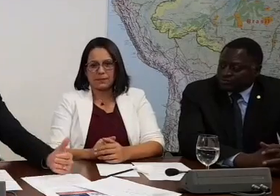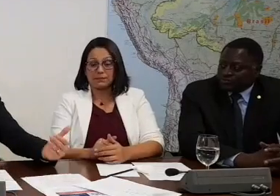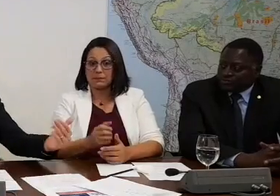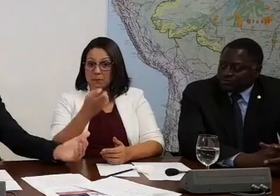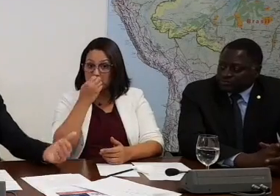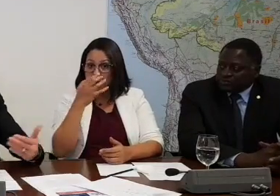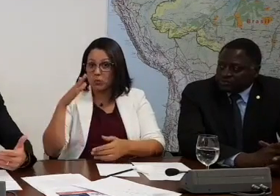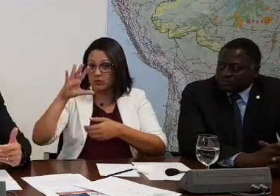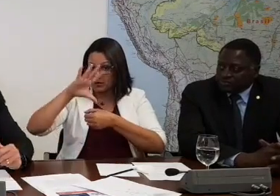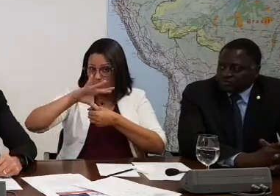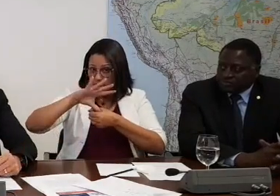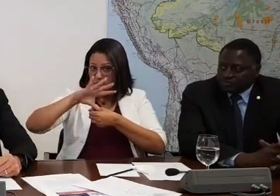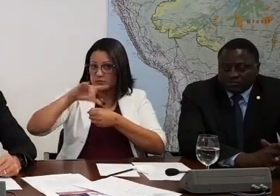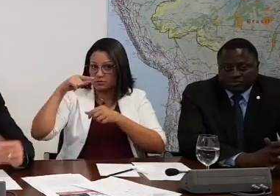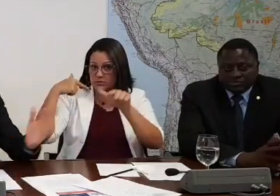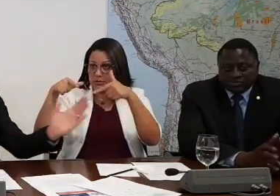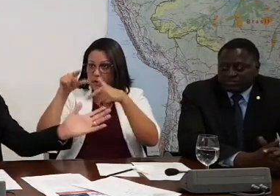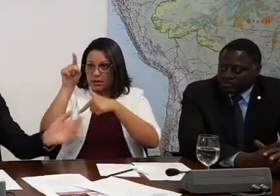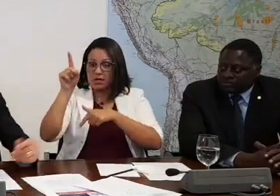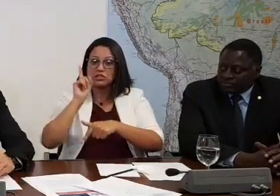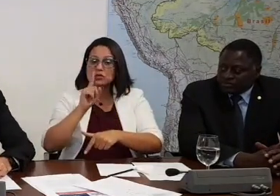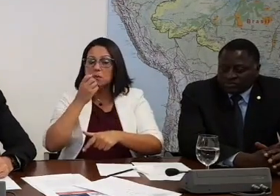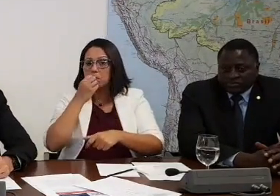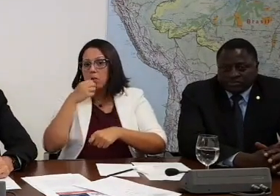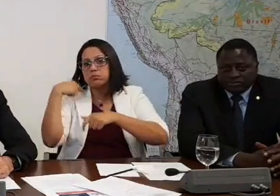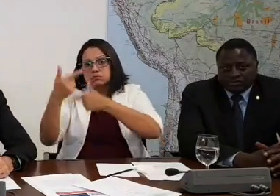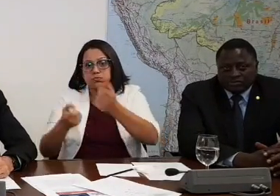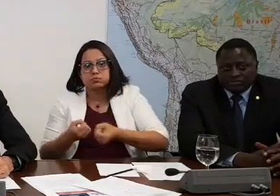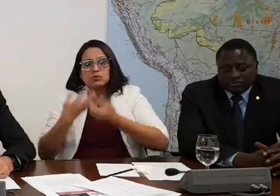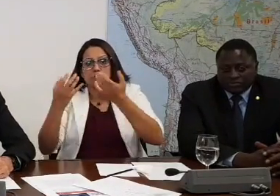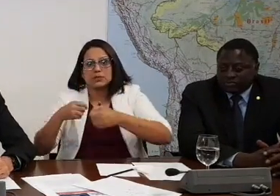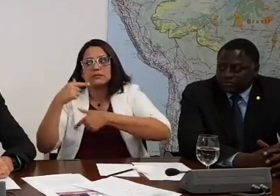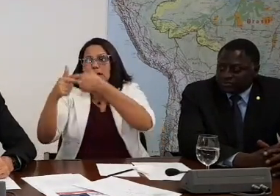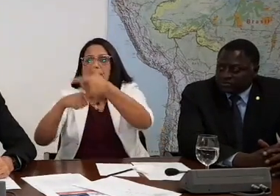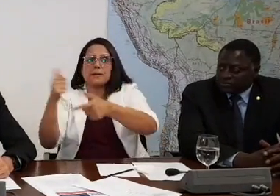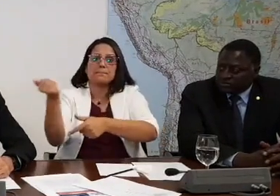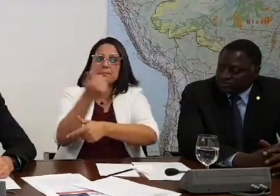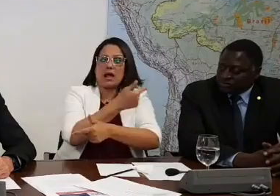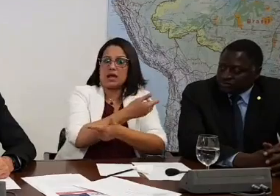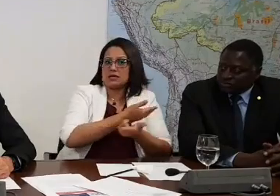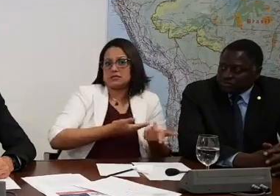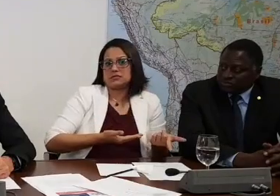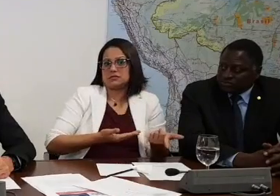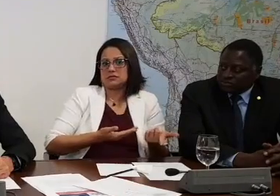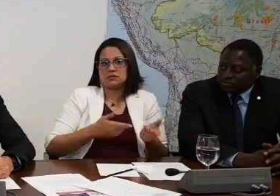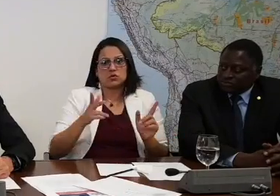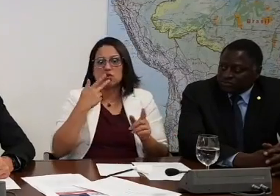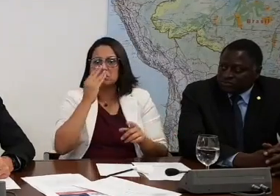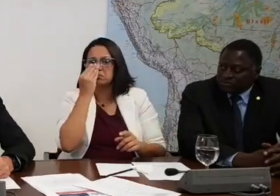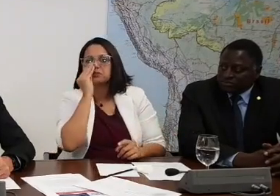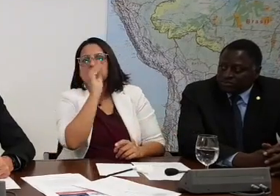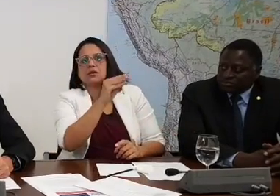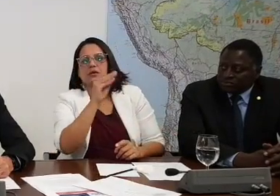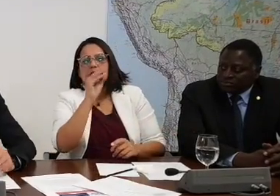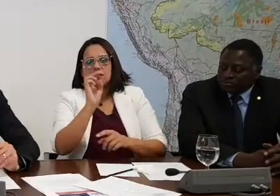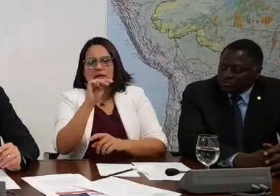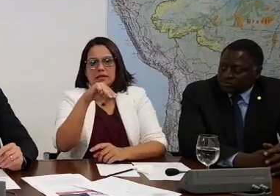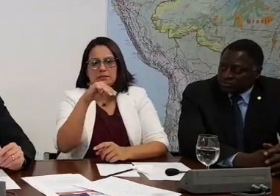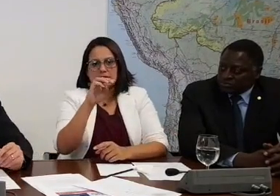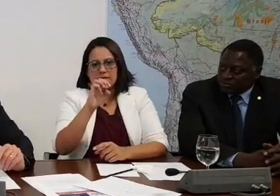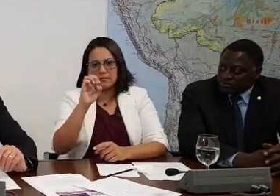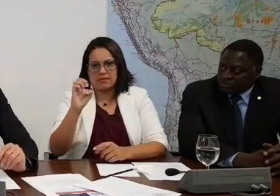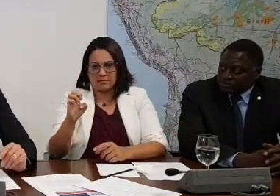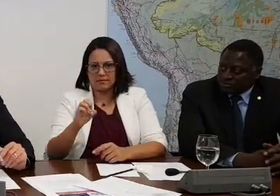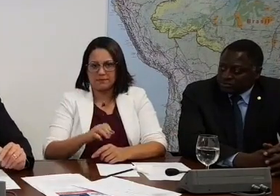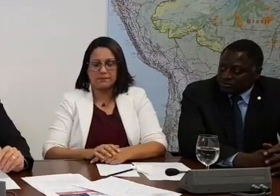embaixador do Senado, muito mais produtivo, com todo o respeito que eu tenho o Hélio que está do meu lado aqui, e não estou passando por cima do MRE, quem era o embaixador,